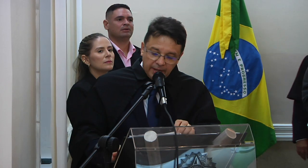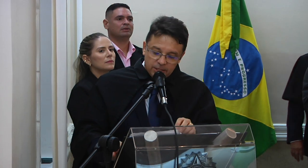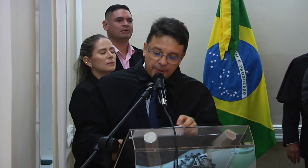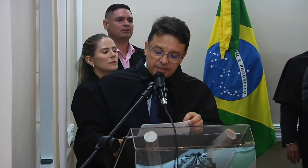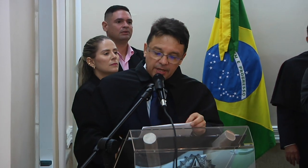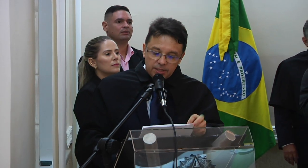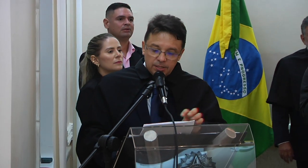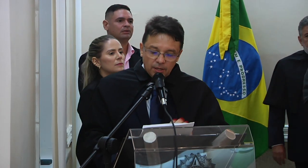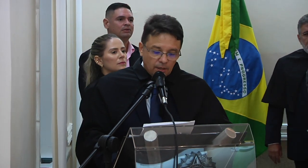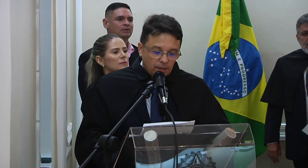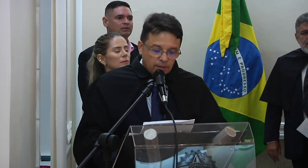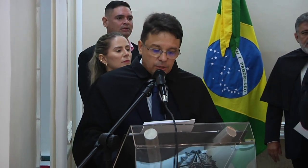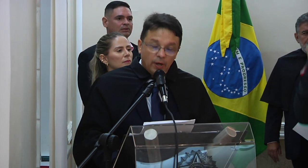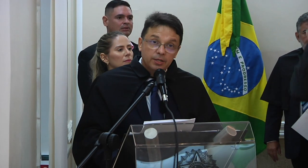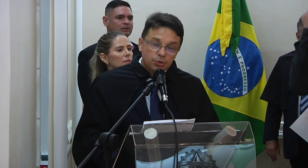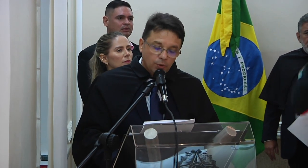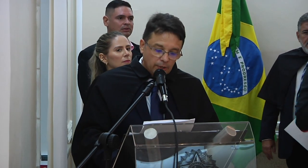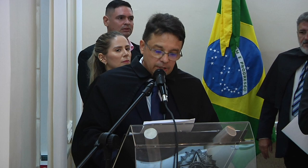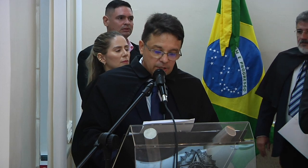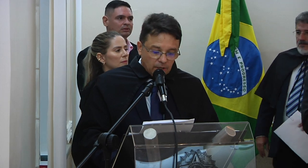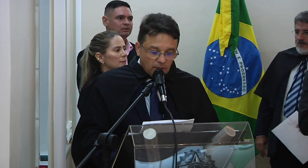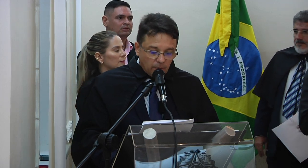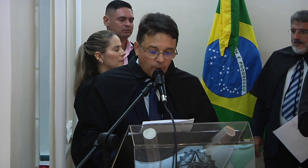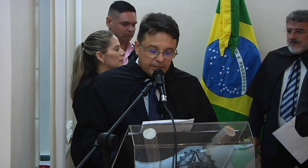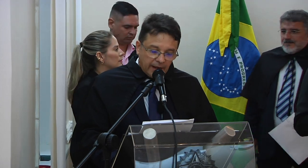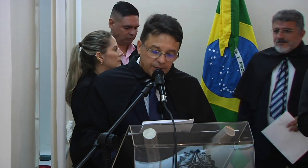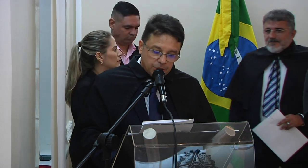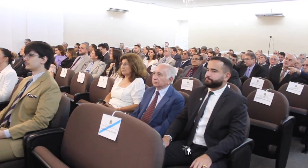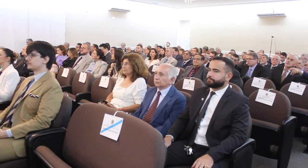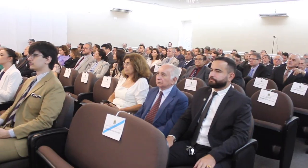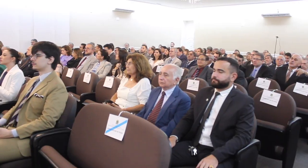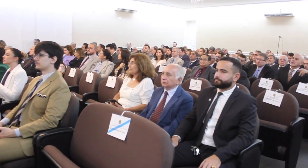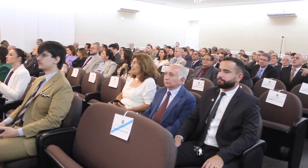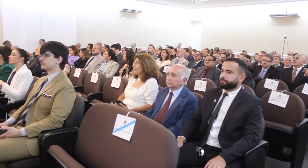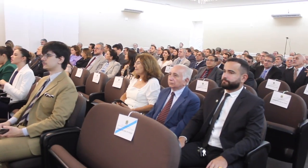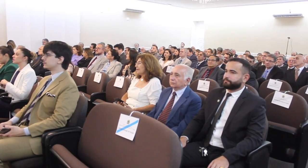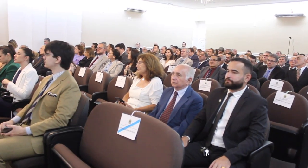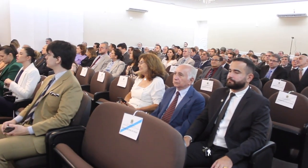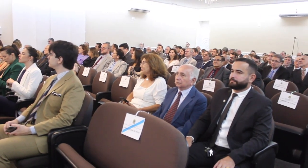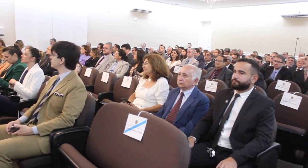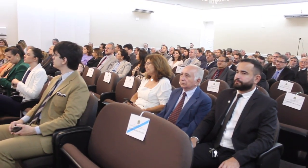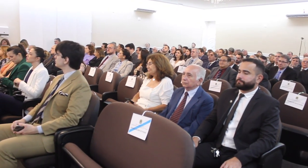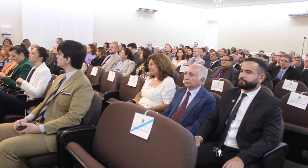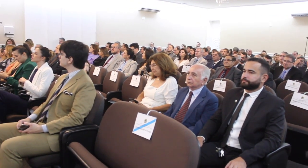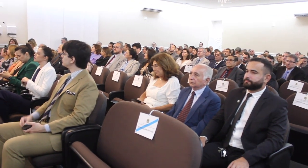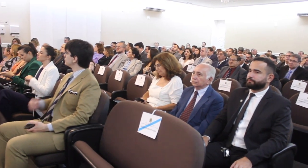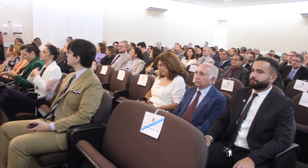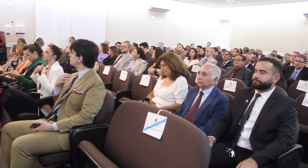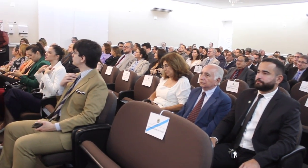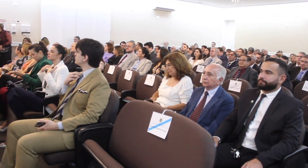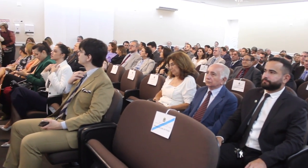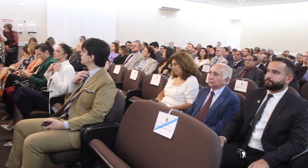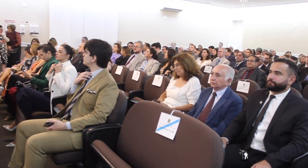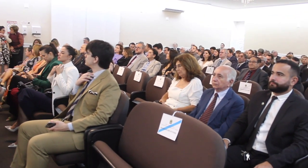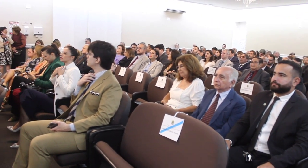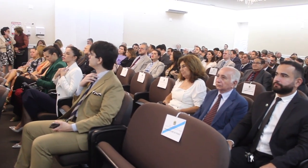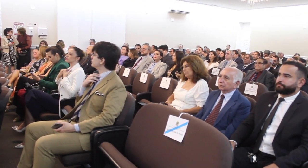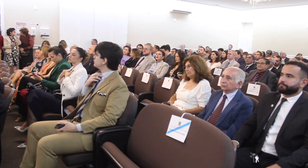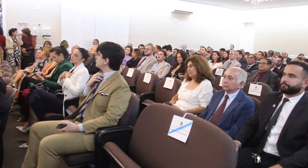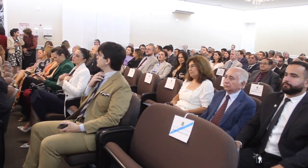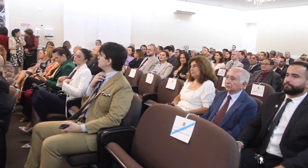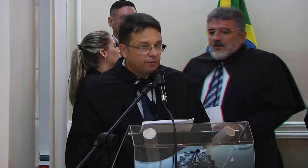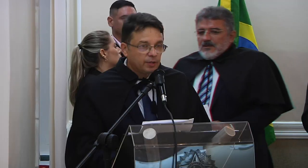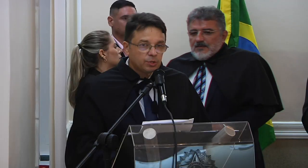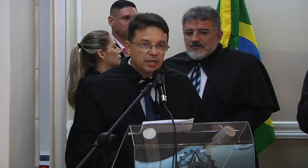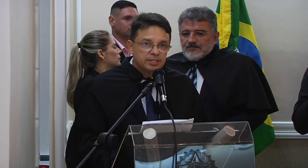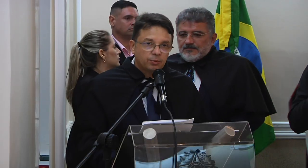Autoridades presentes, senhoras e senhores, boa tarde. Vou fazer a minha descrição, tendo em vista que